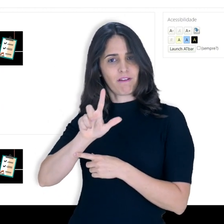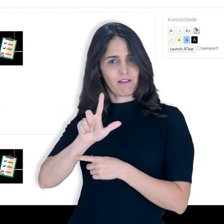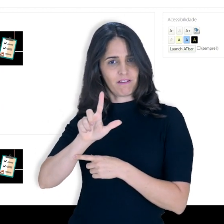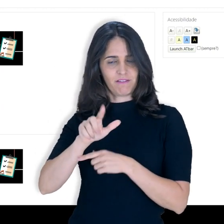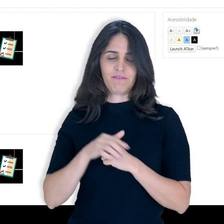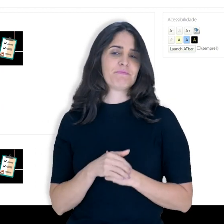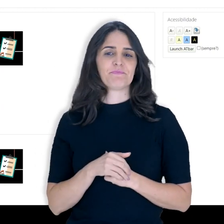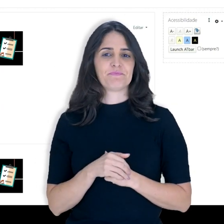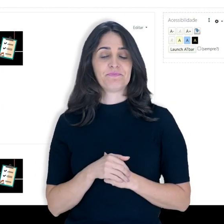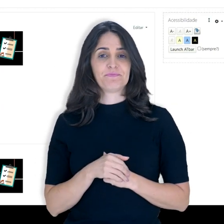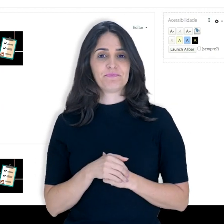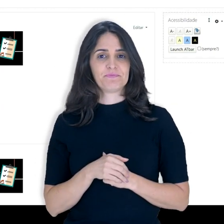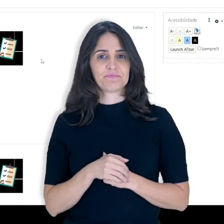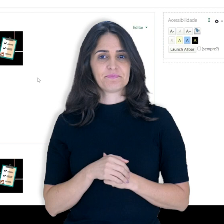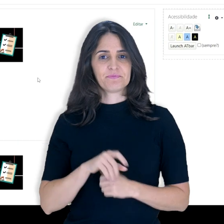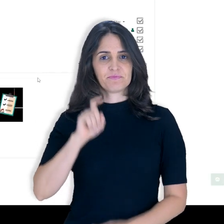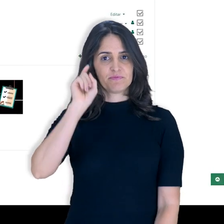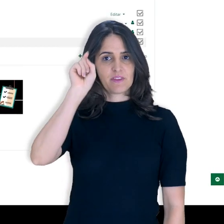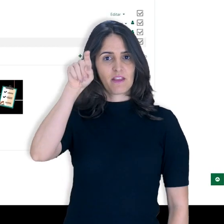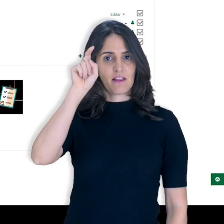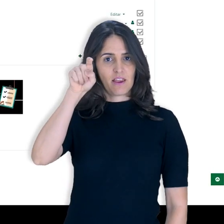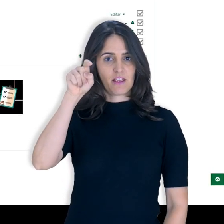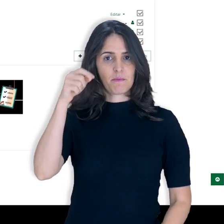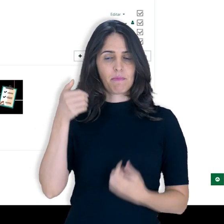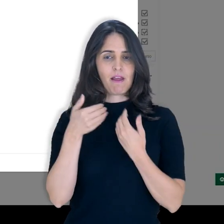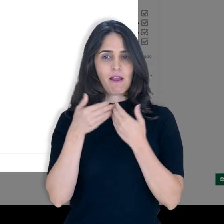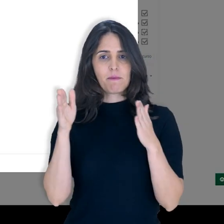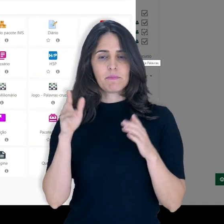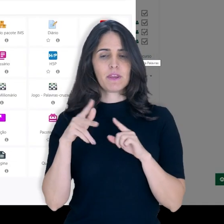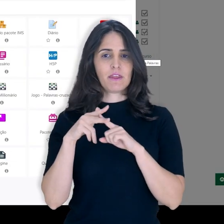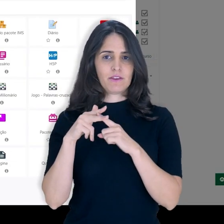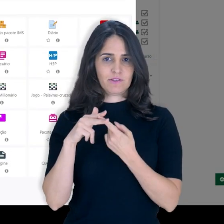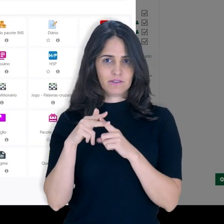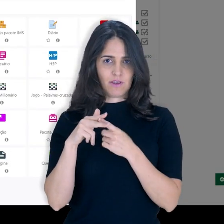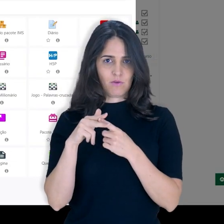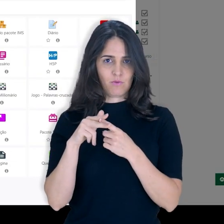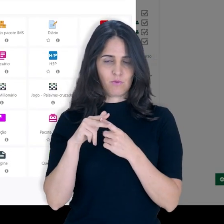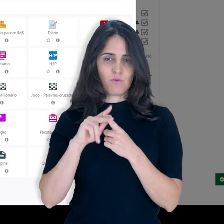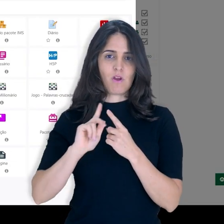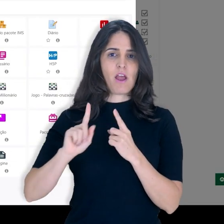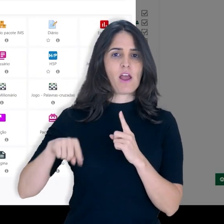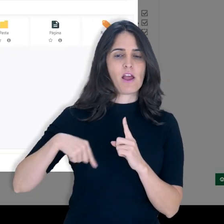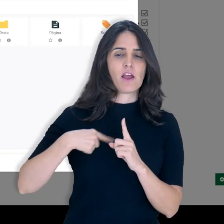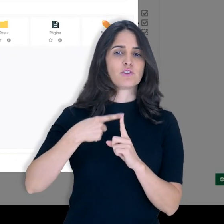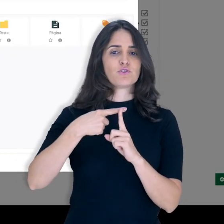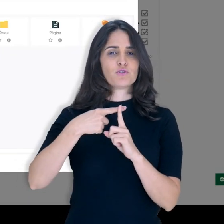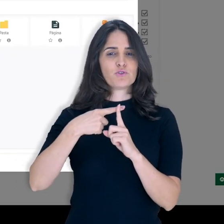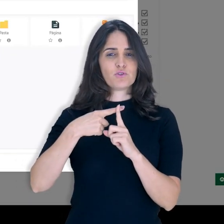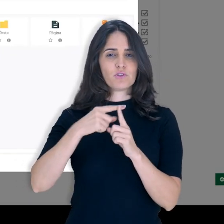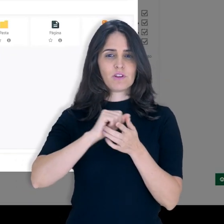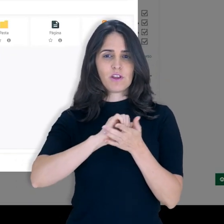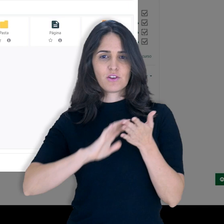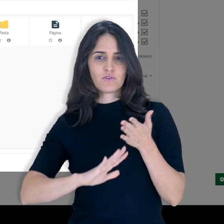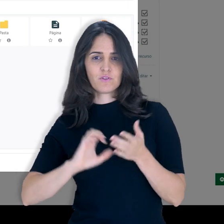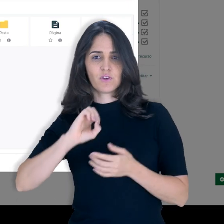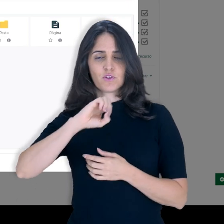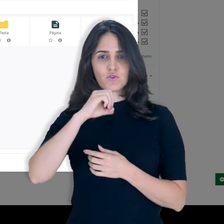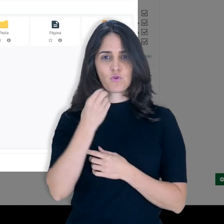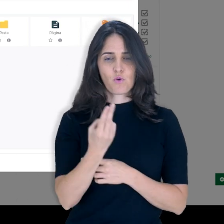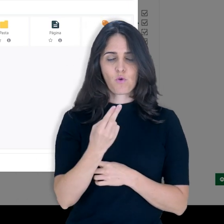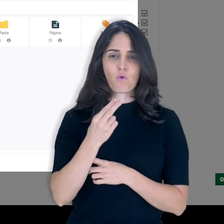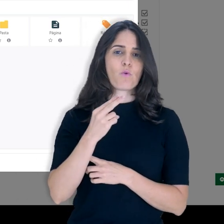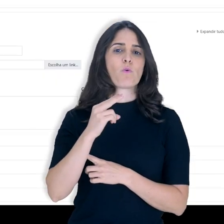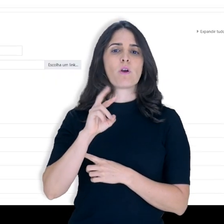Então vamos em ativar edição, adicionar uma atividade ou recurso, podemos filtrar aqui por